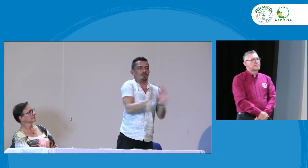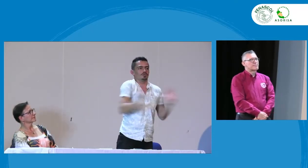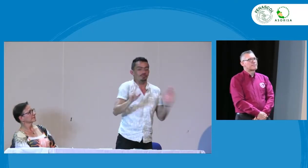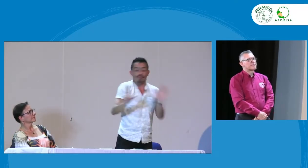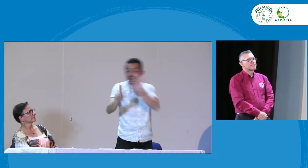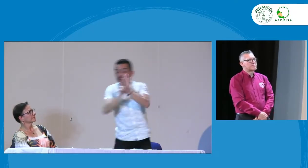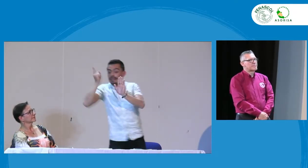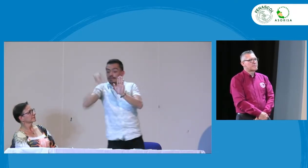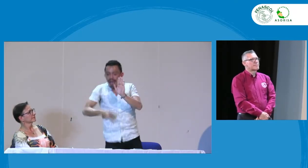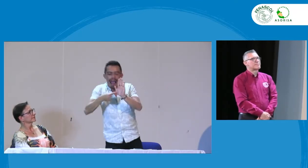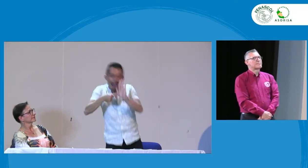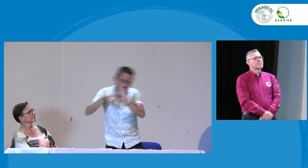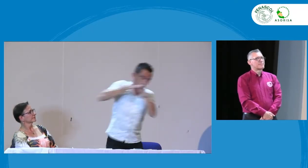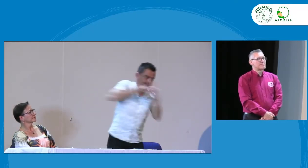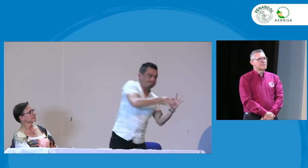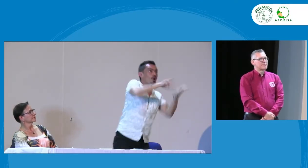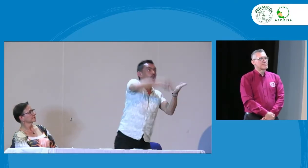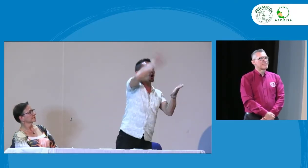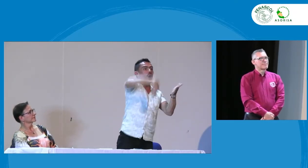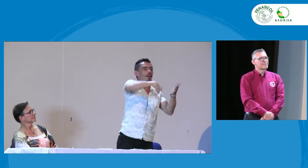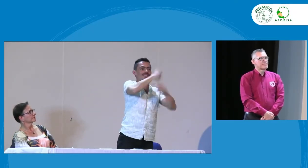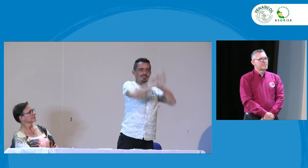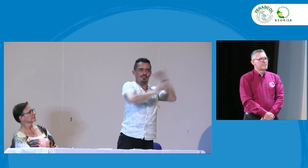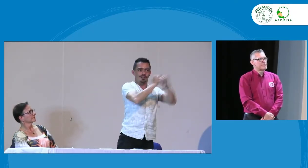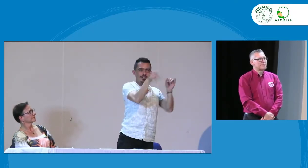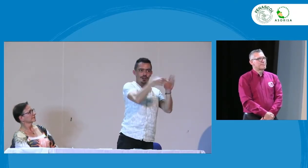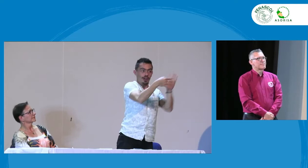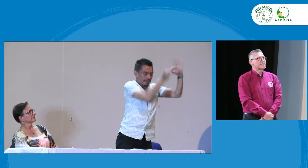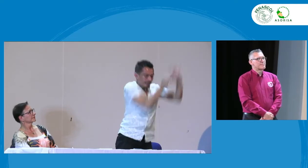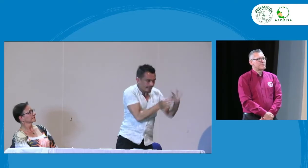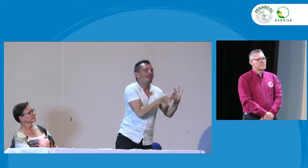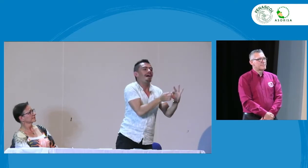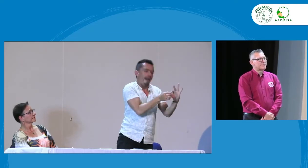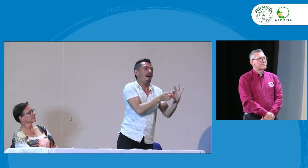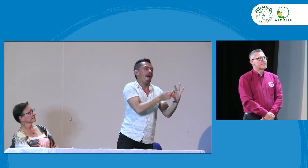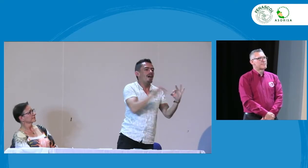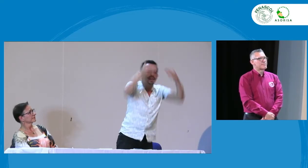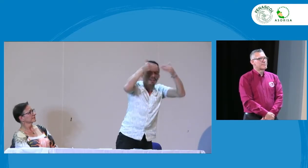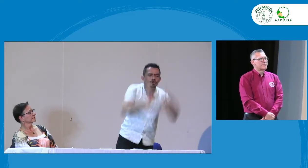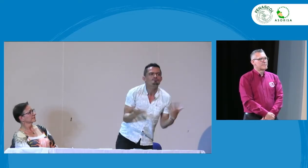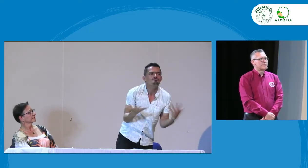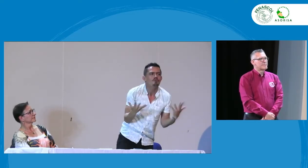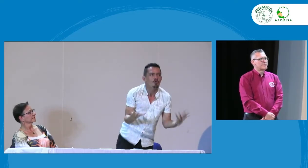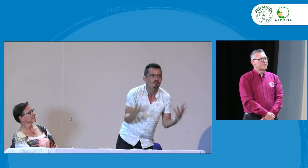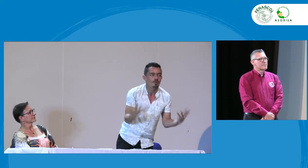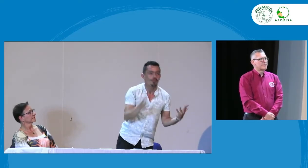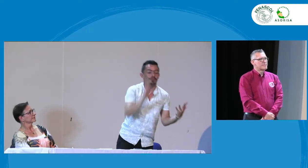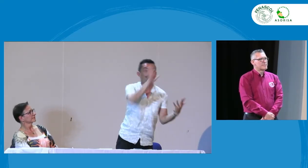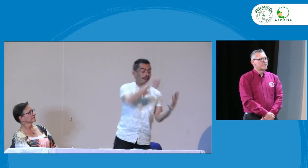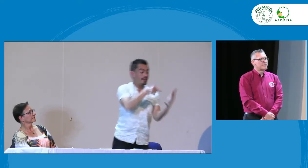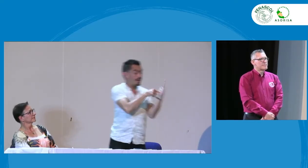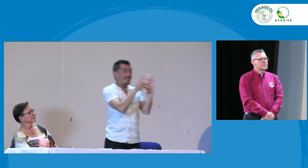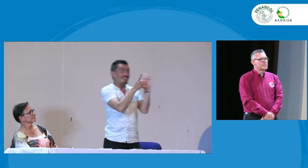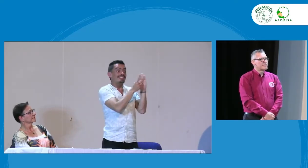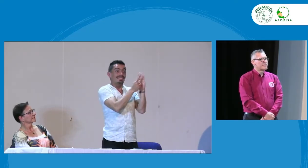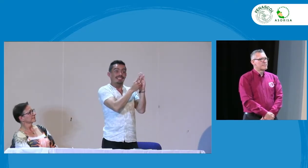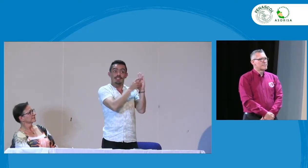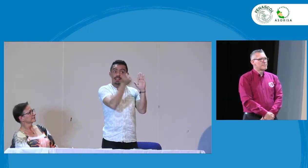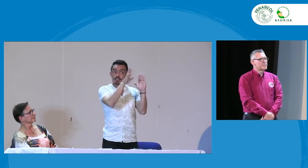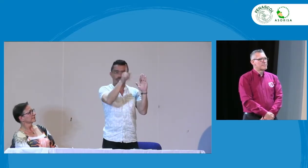educación y si en efecto podemos hablar de que la ley o normativamente tenemos acceso a la educación pero tenemos que pensarnos en